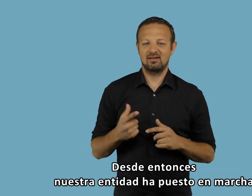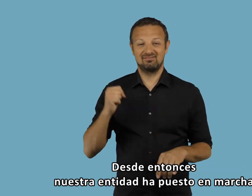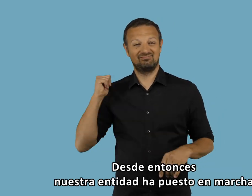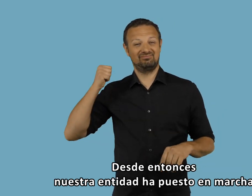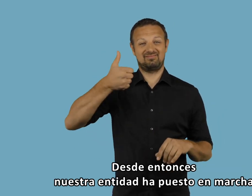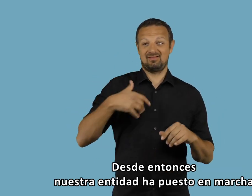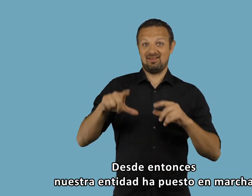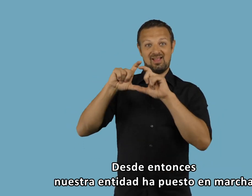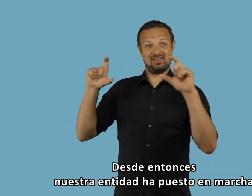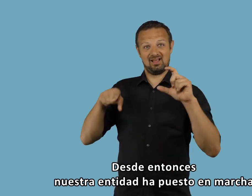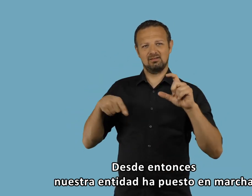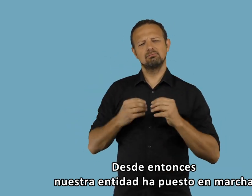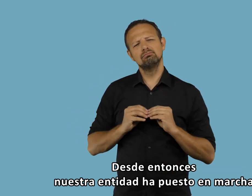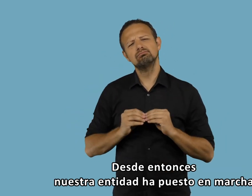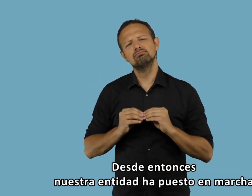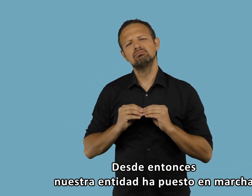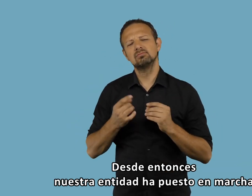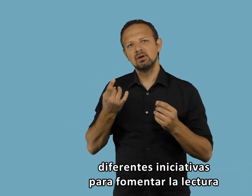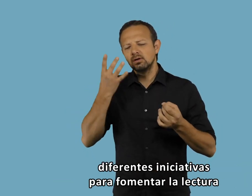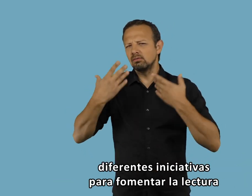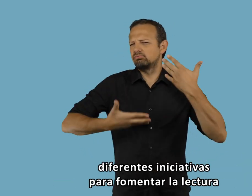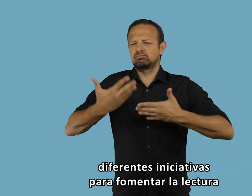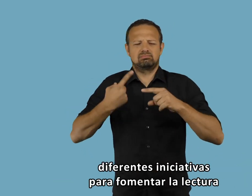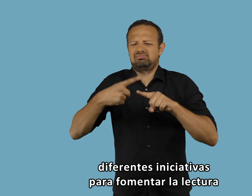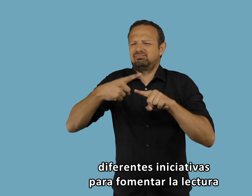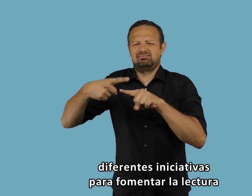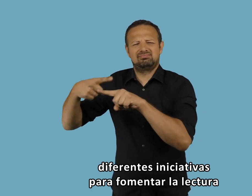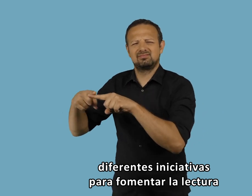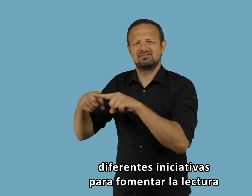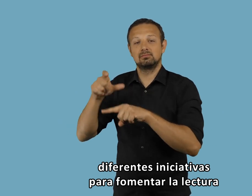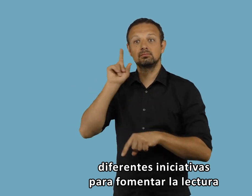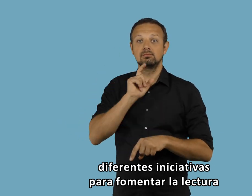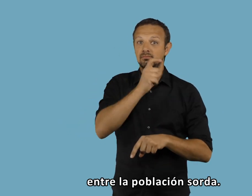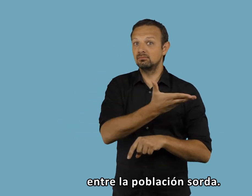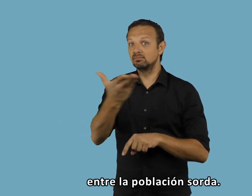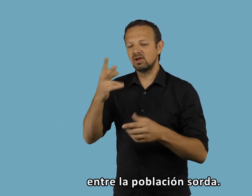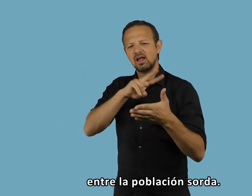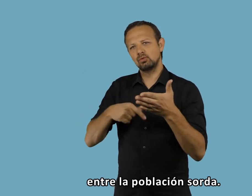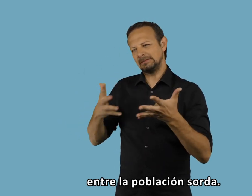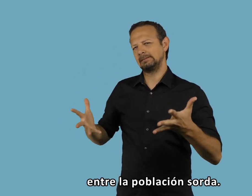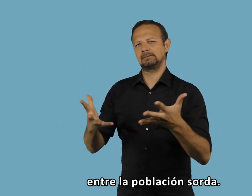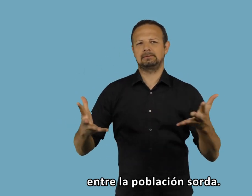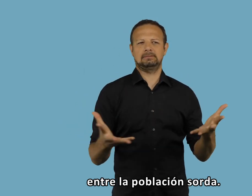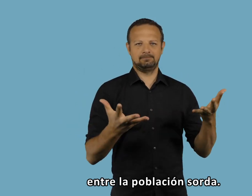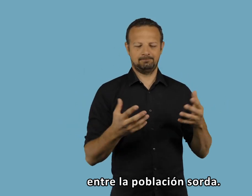Desde entonces nuestra entidad ha puesto en marcha diferentes iniciativas para fomentar la lectura entre la población sorda.